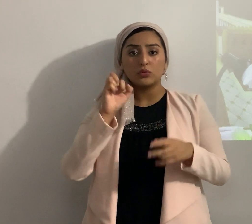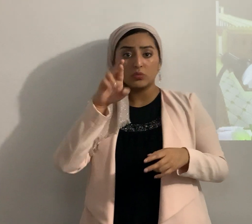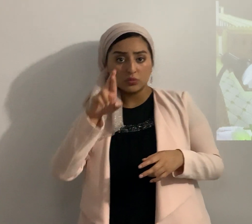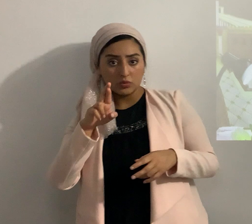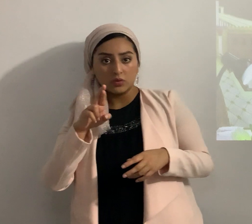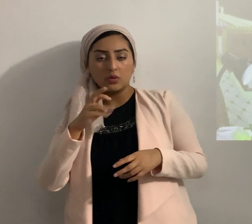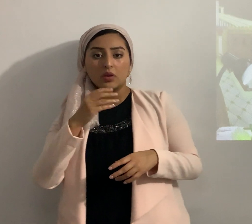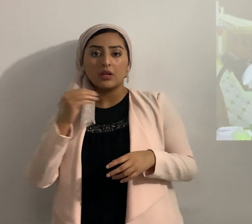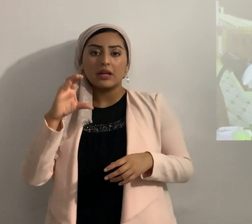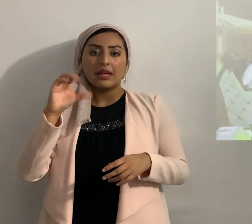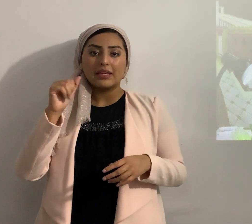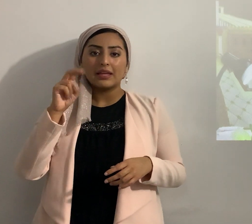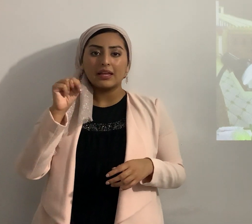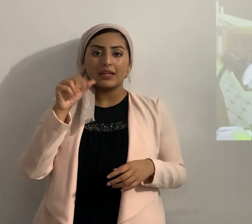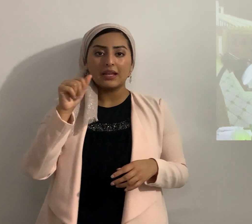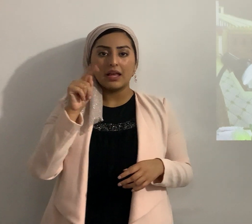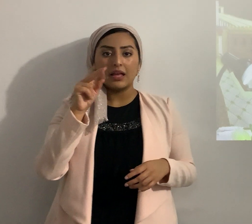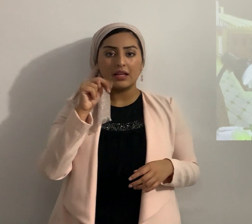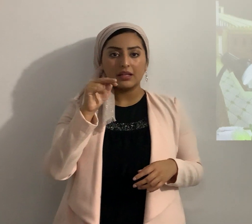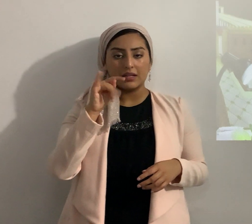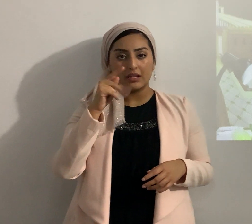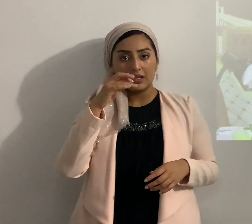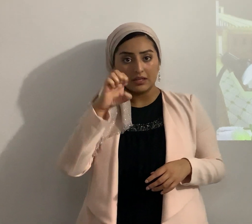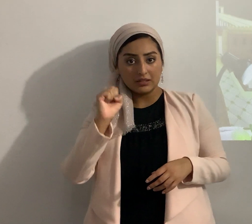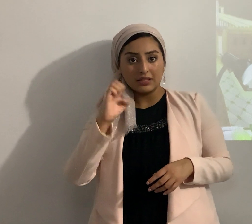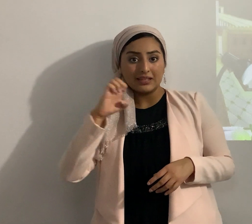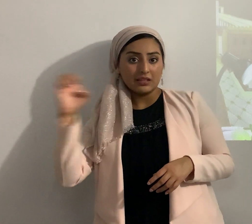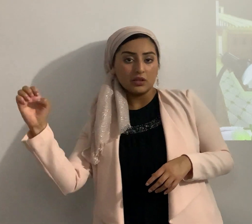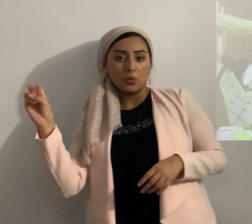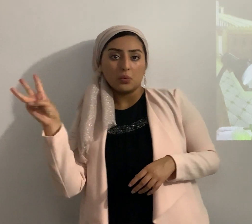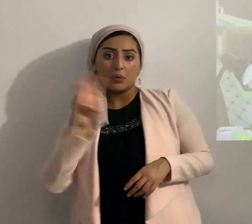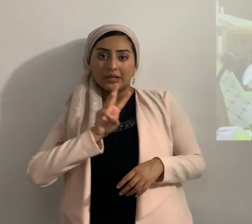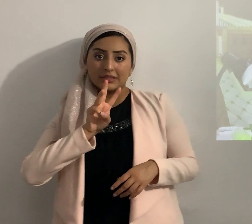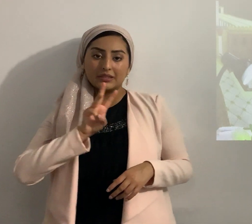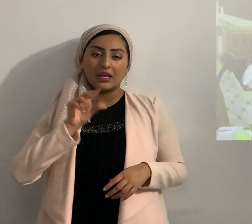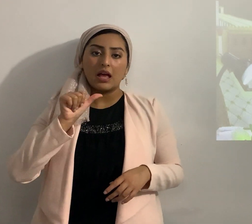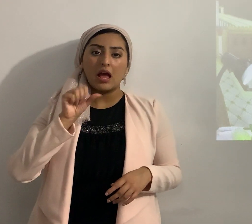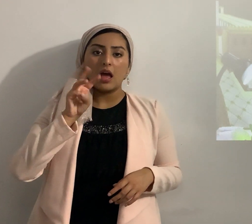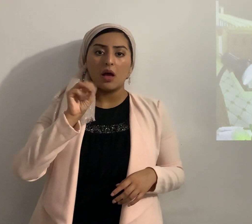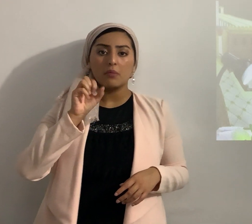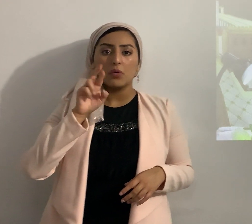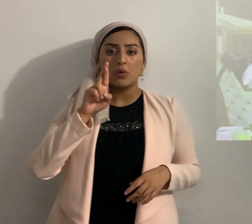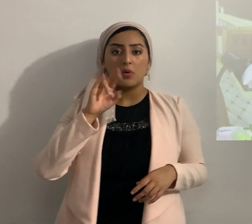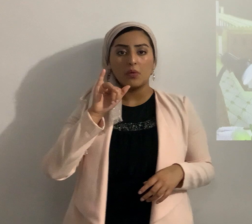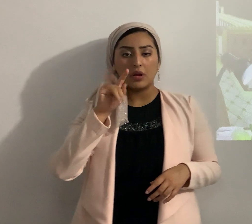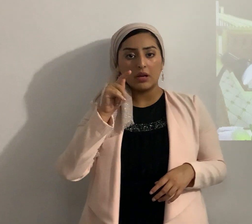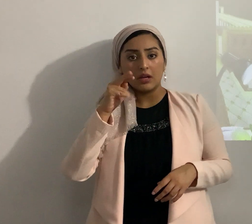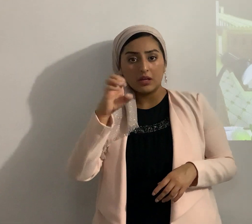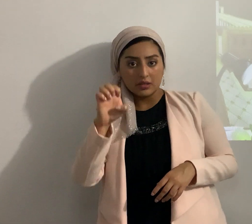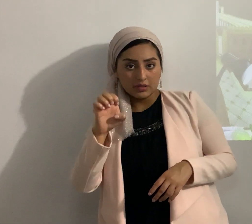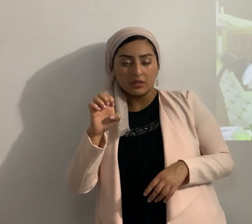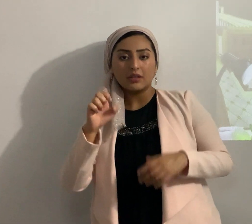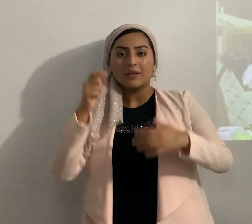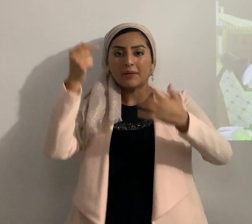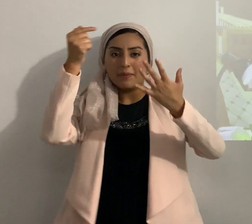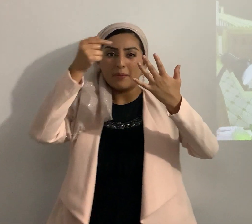al cananeo que estaba al oriente y al occidente al amorreo al eteo al fereseo al jebuseo en las montañas